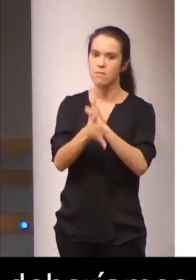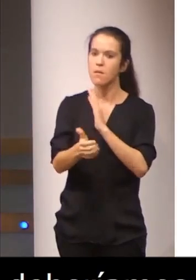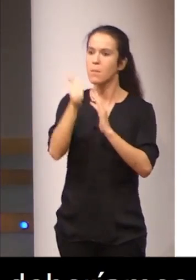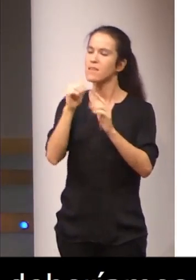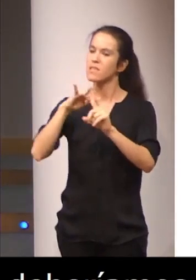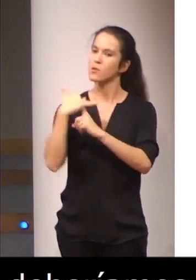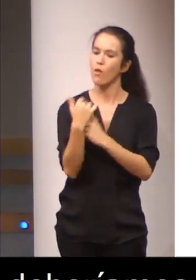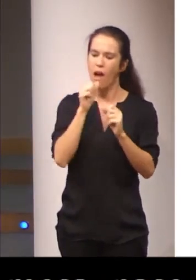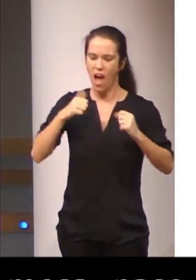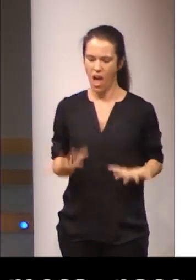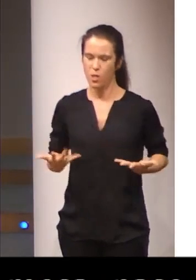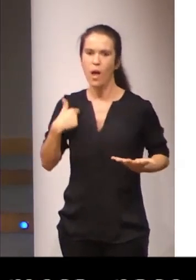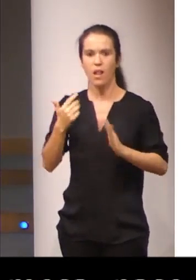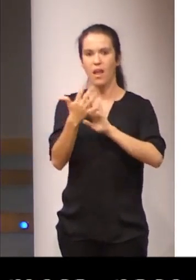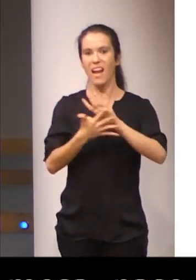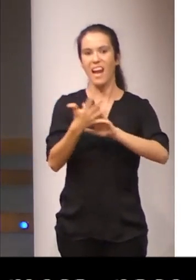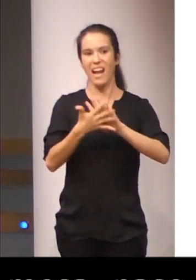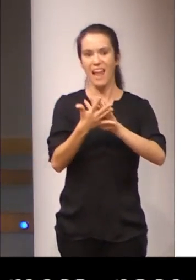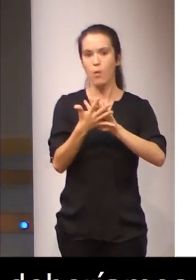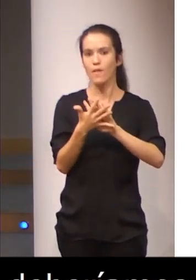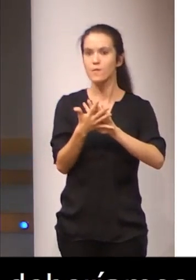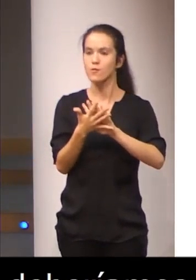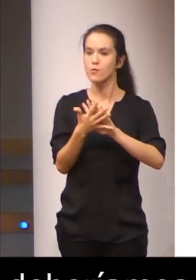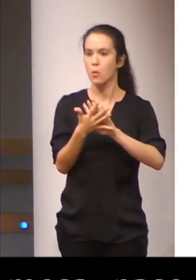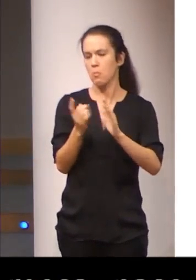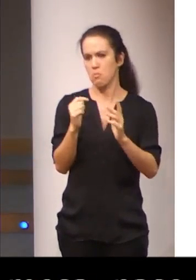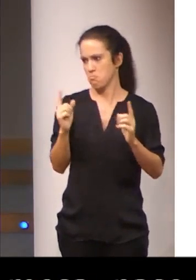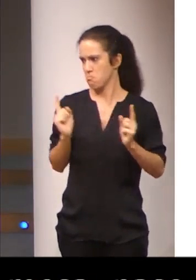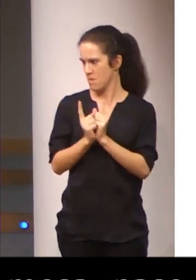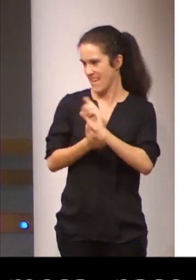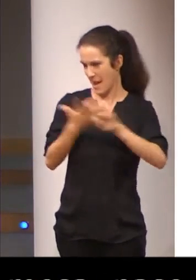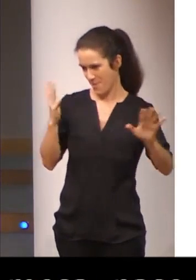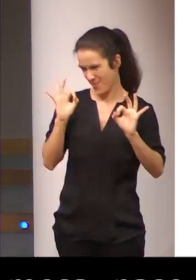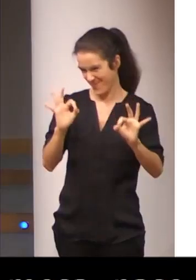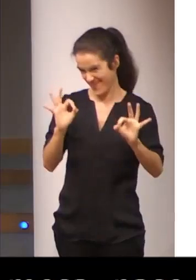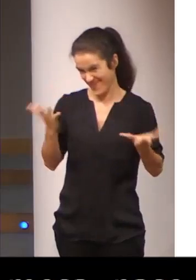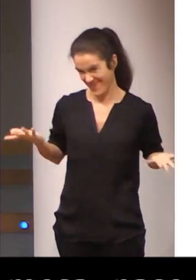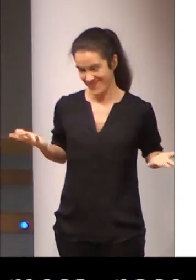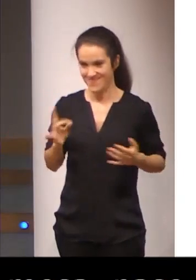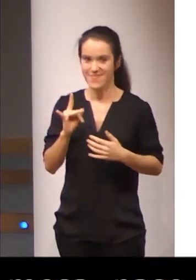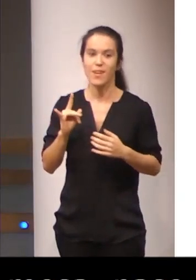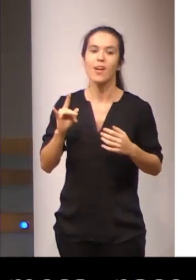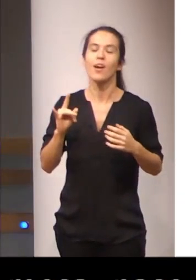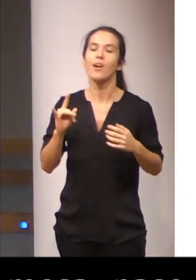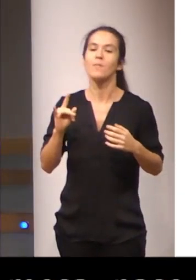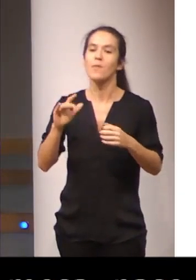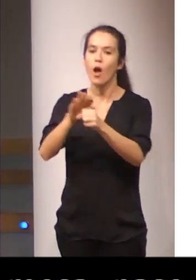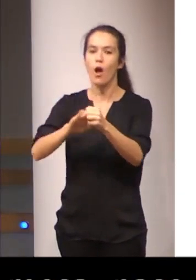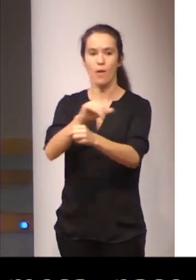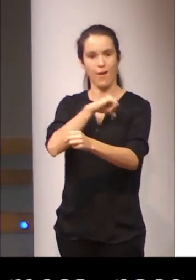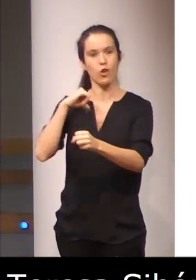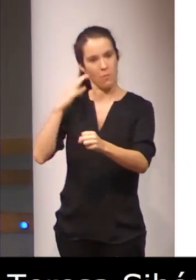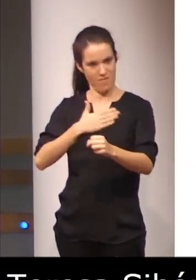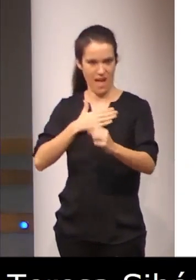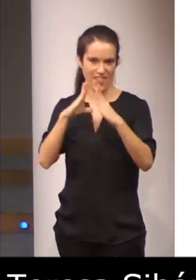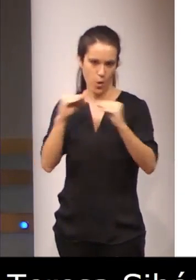situación actual de la lengua de signos, de una manera muy rápida, por supuesto, en la comunidad autonómica andaluza.